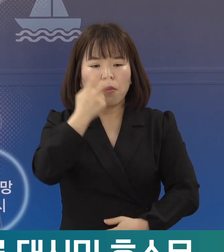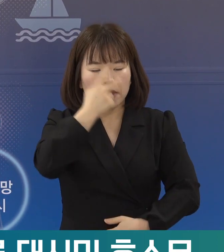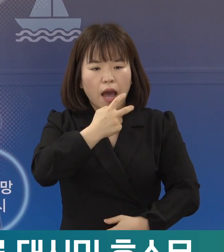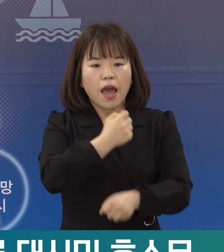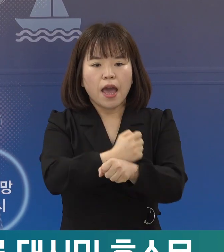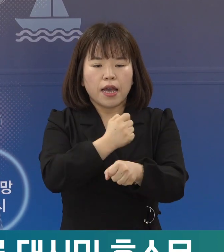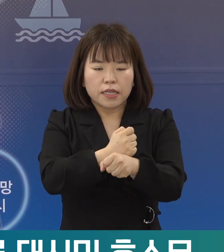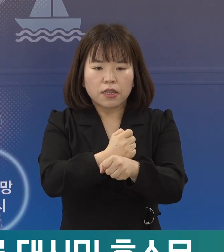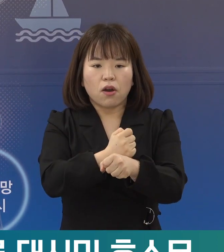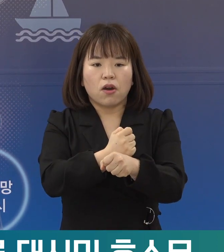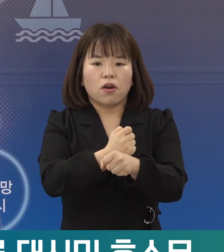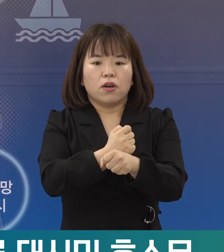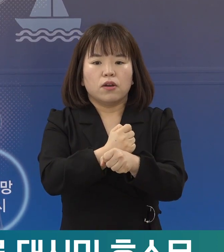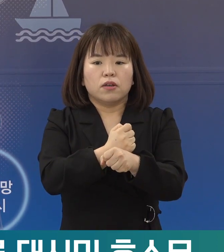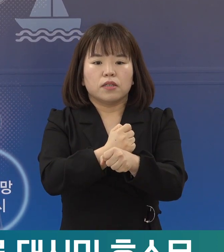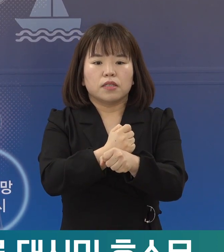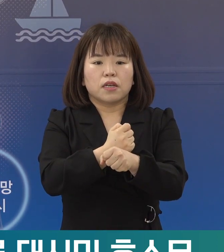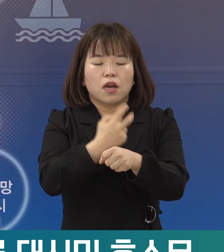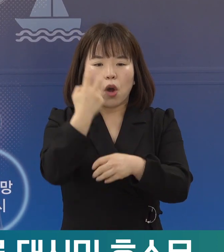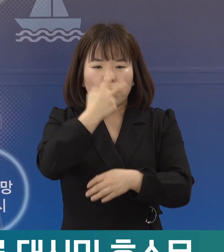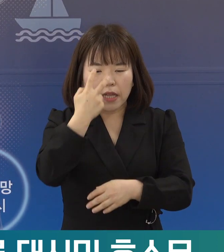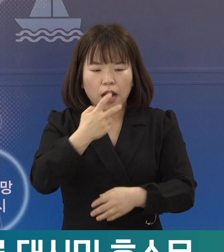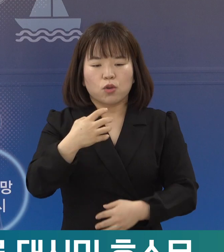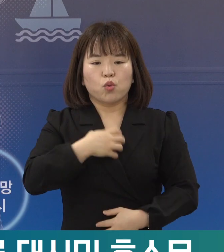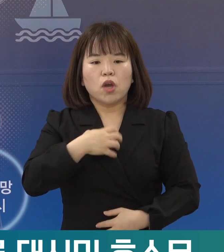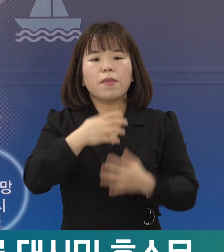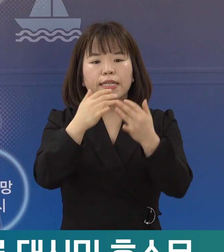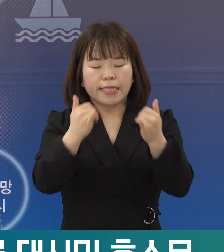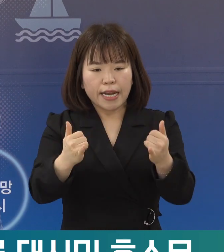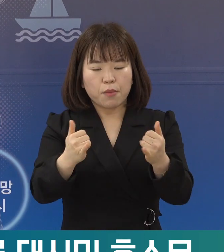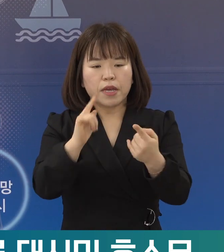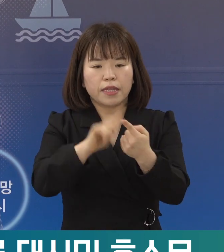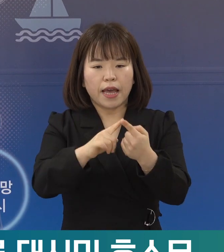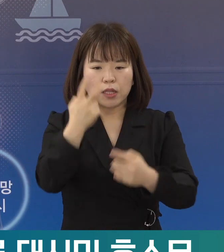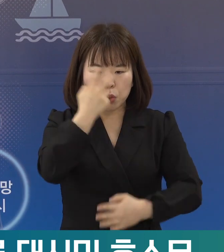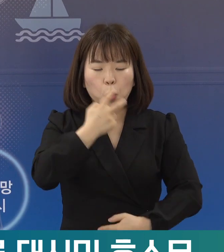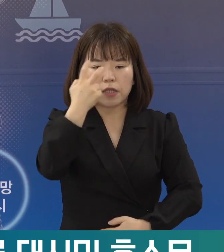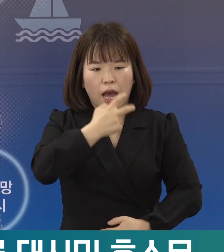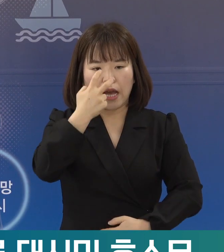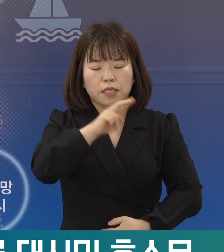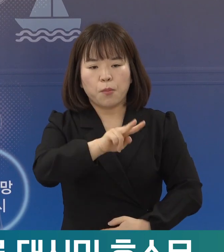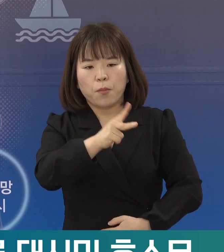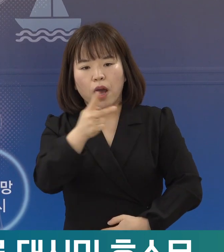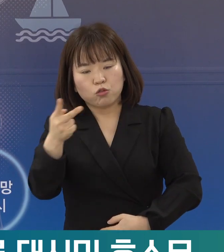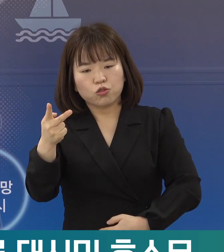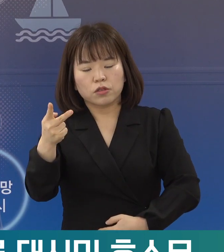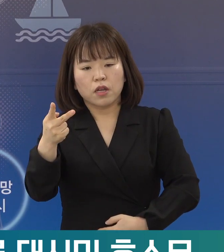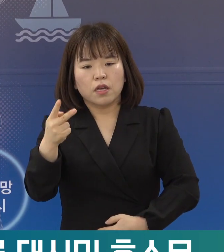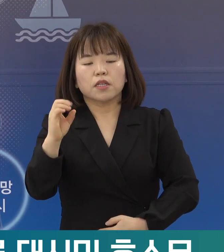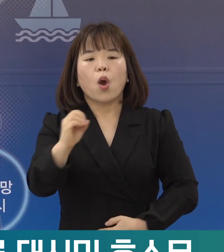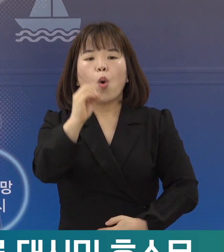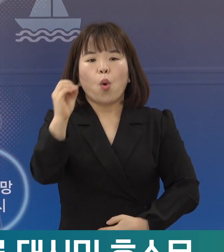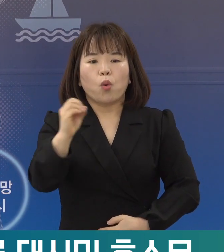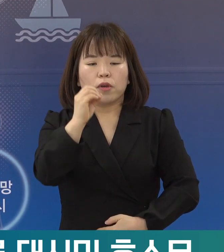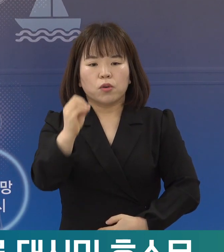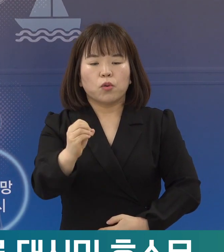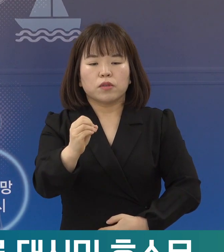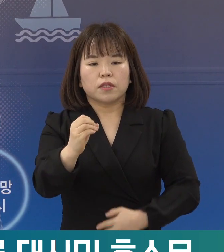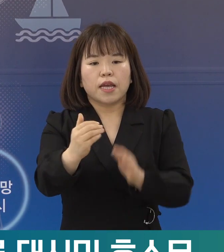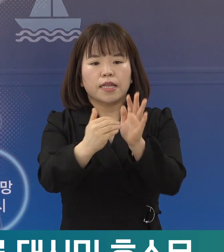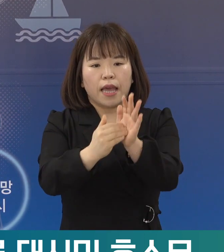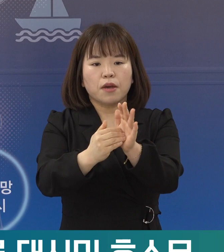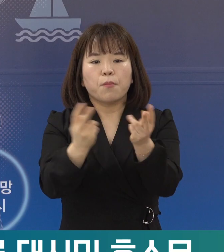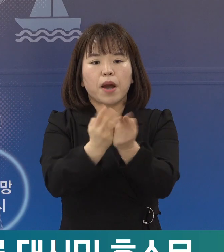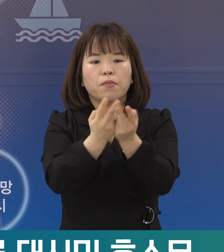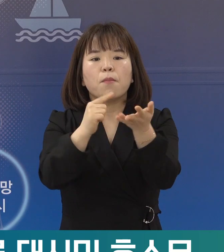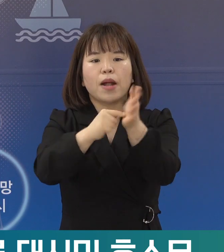진단검사와 고위험군 중심의 역학조사 체계로 전환하는 오미크론 대응 전략을